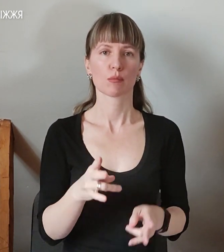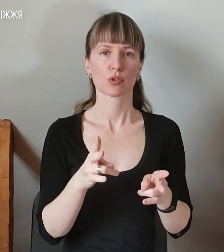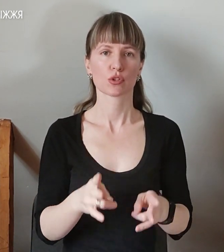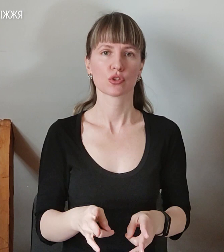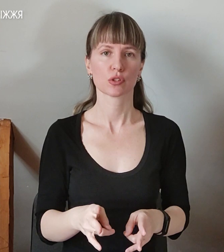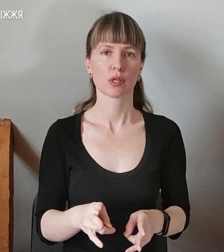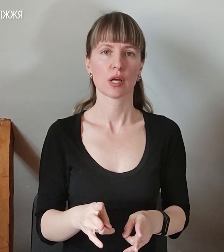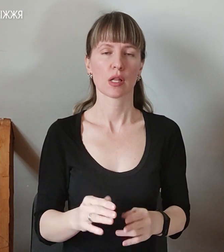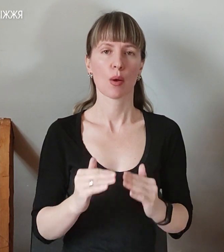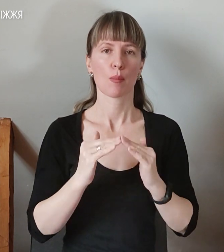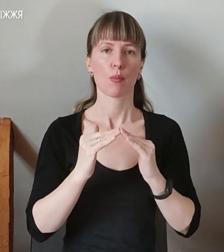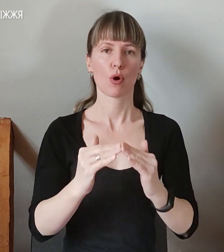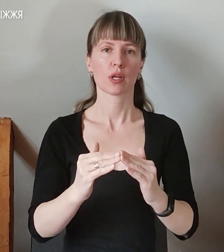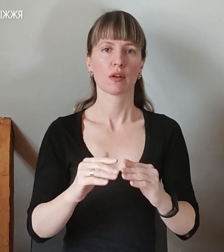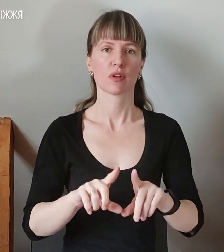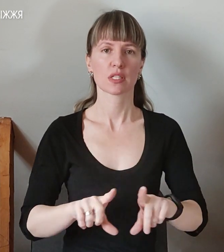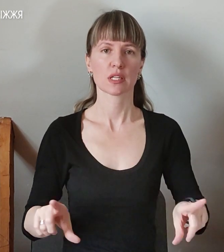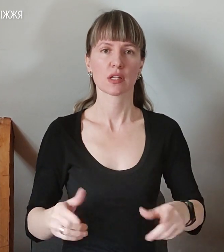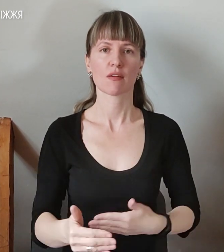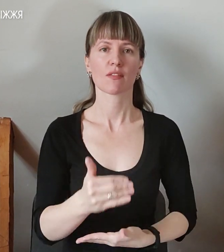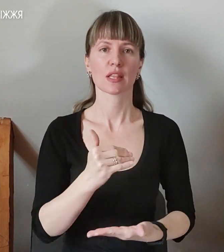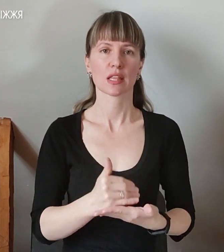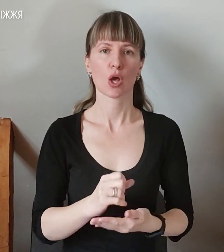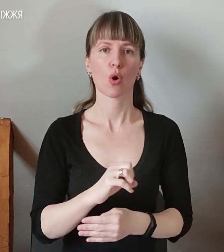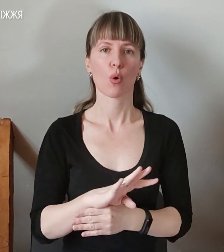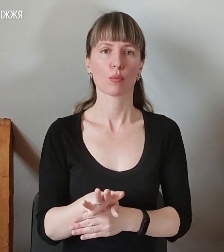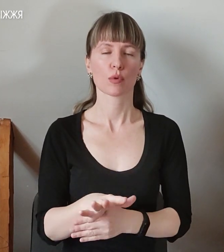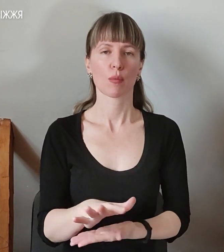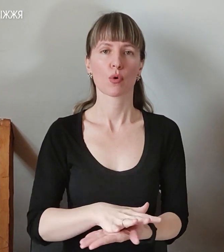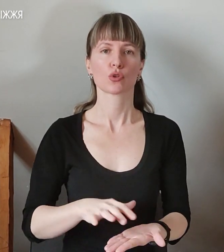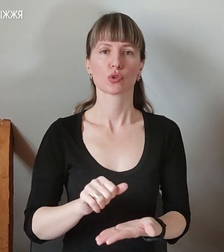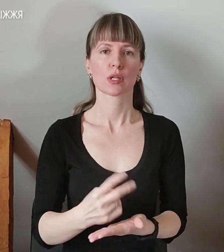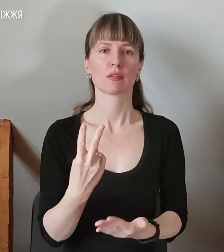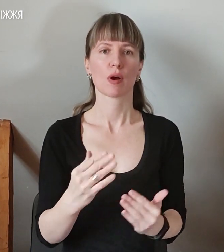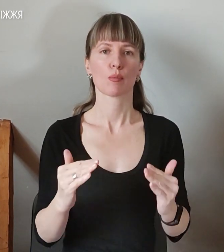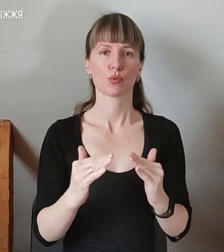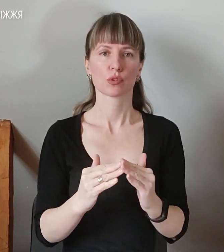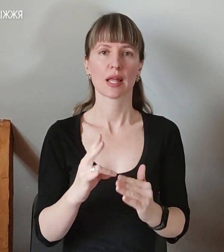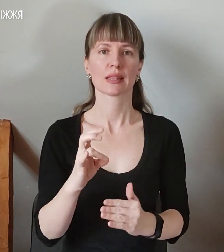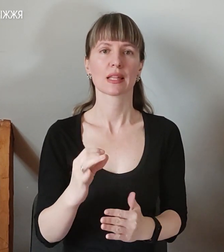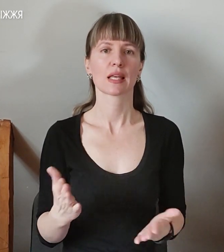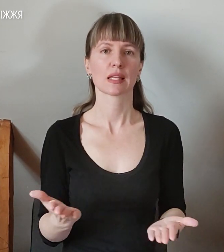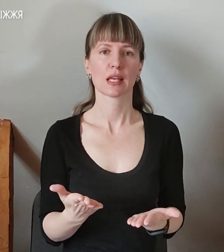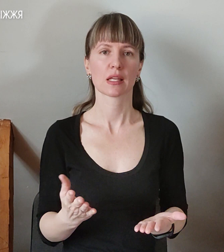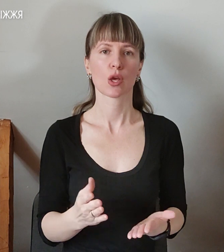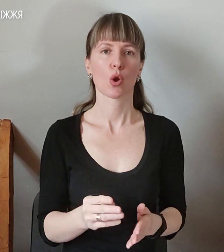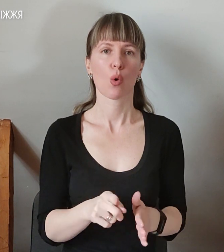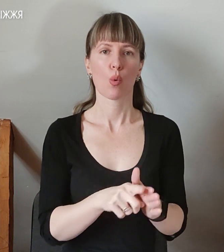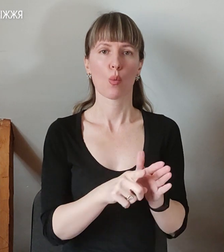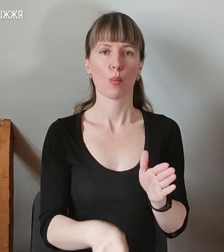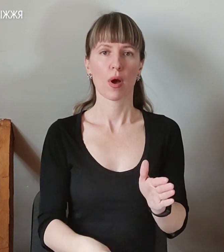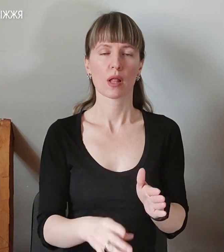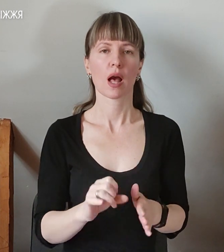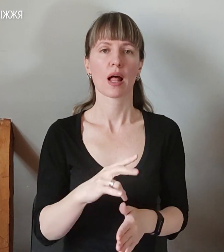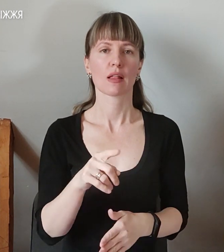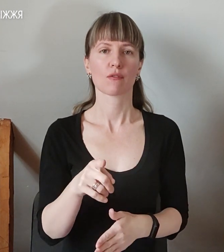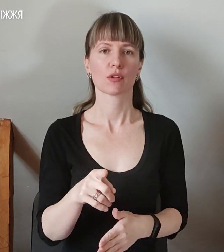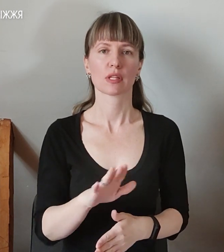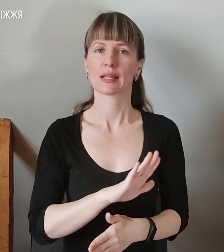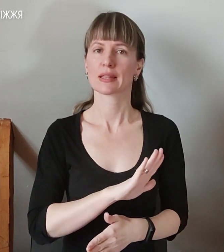покрівля закладу. Внаслідок обстрілу пошкоджені два будинки, на які впали снаряди, але вони не розірвалися.